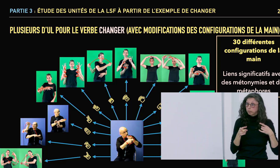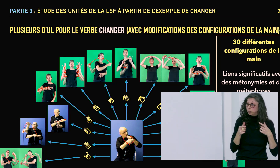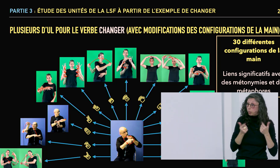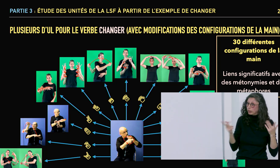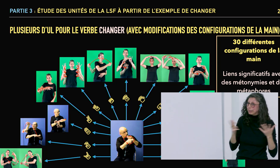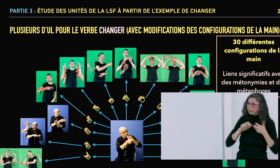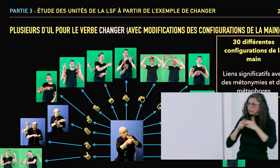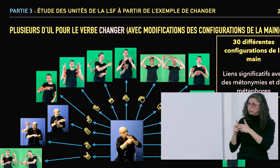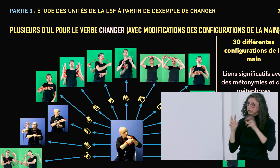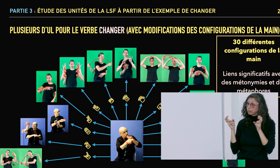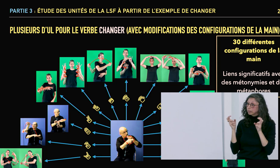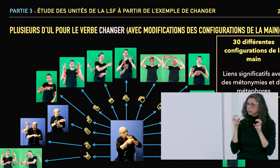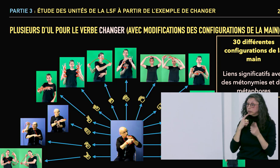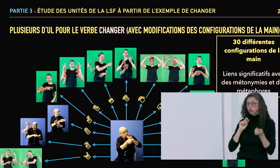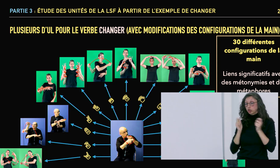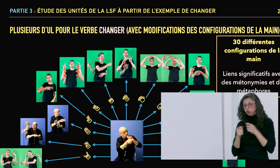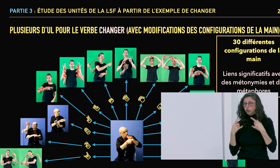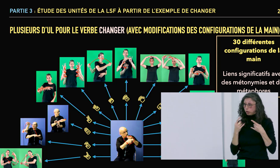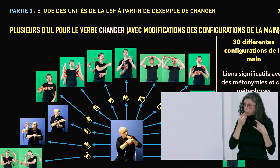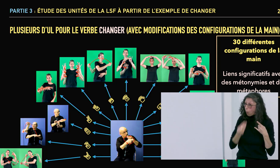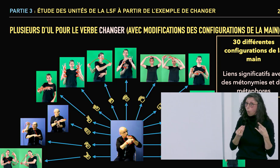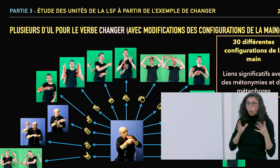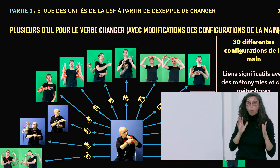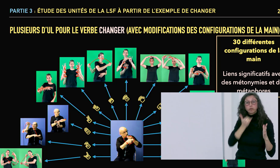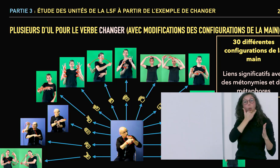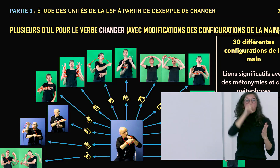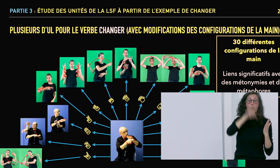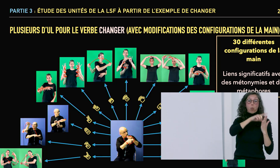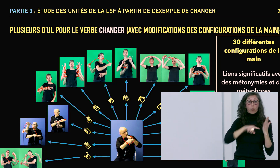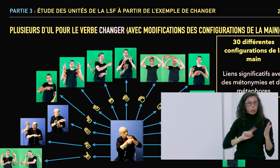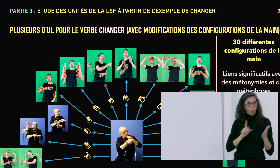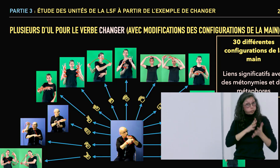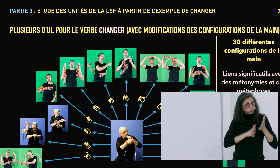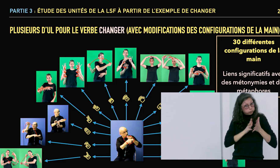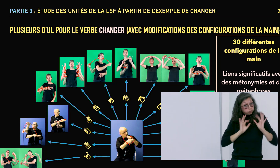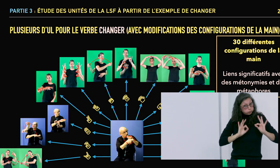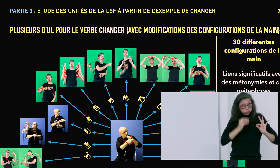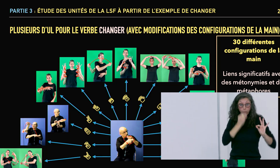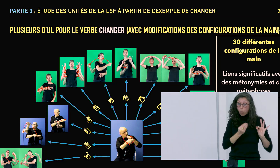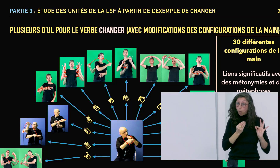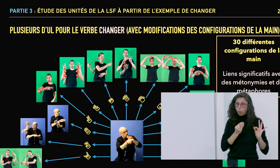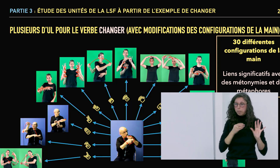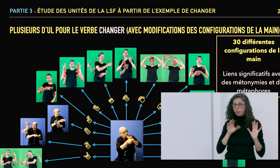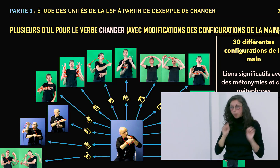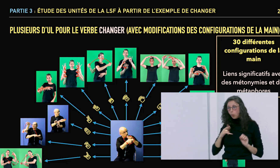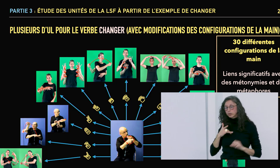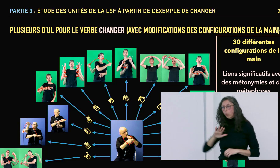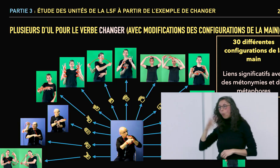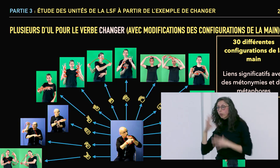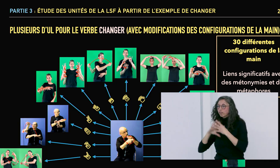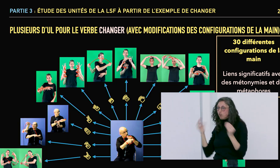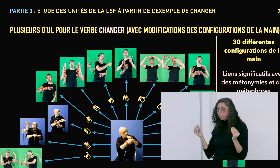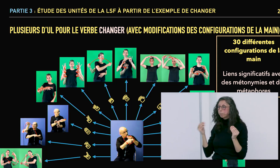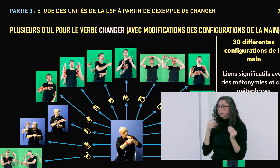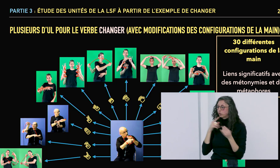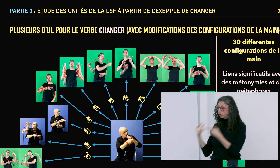Ça veut dire qu'on change la fenêtre et c'est de la polytaxie finalement. Donc ce n pas une erreur. On peut tout à fait signer ça